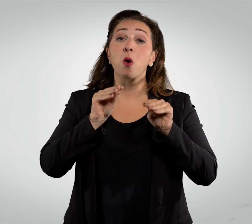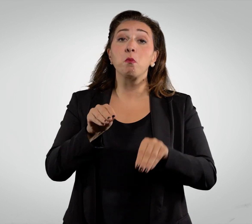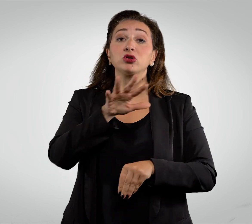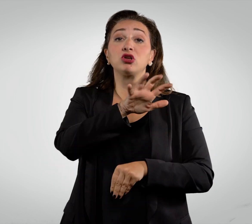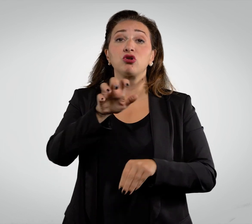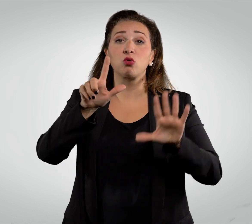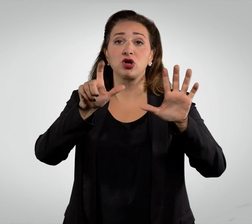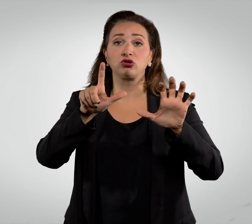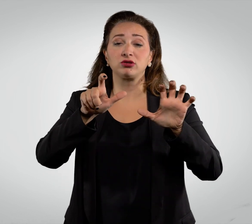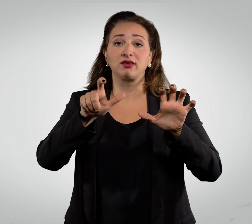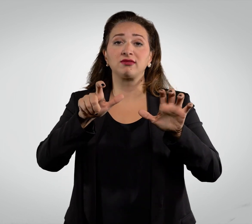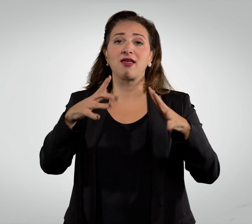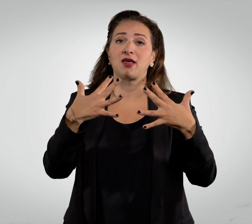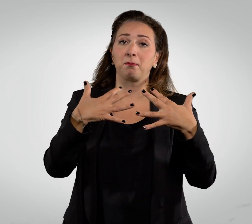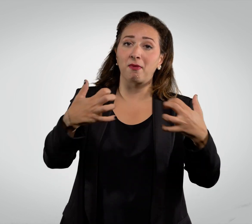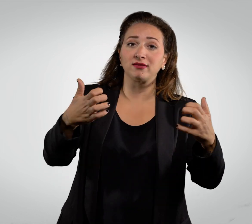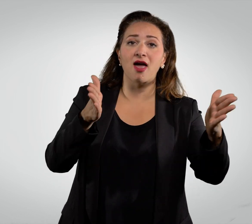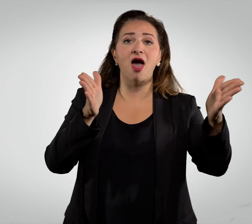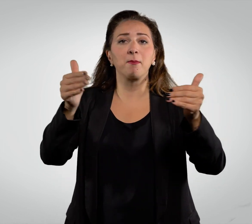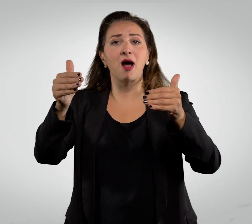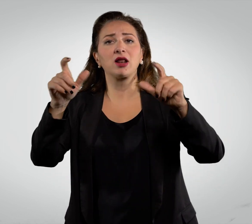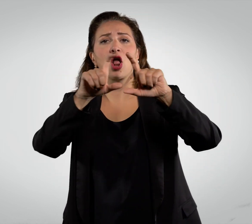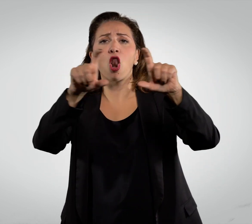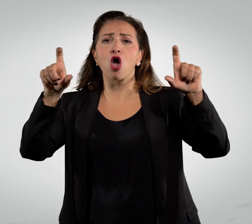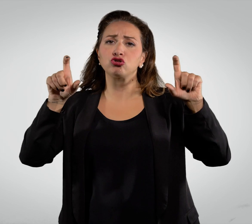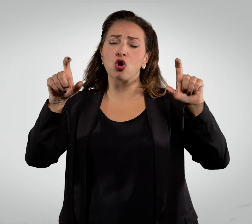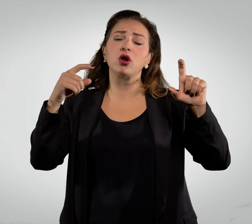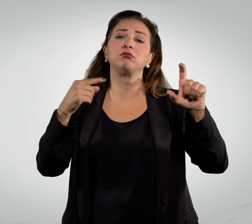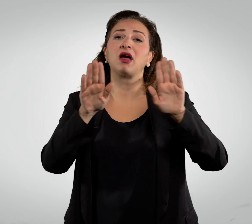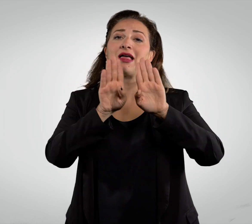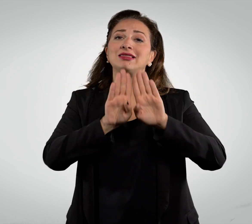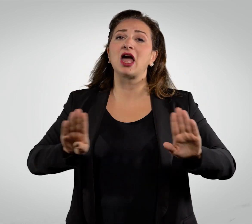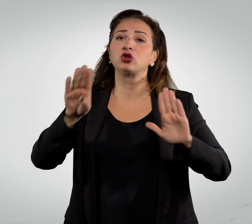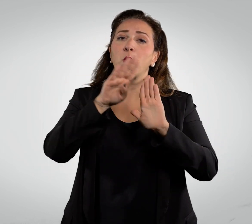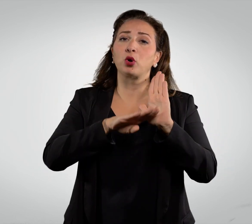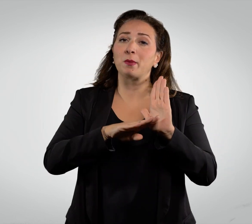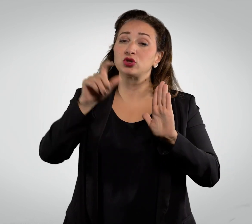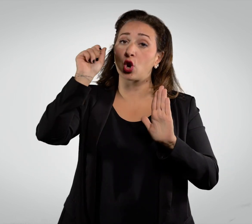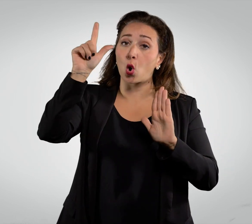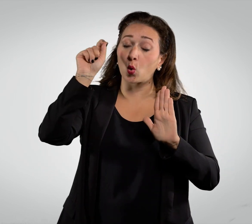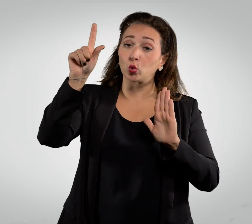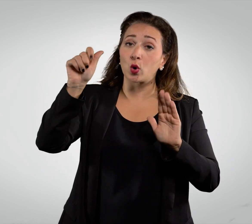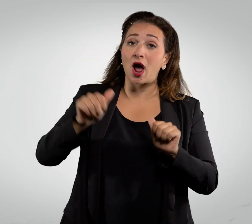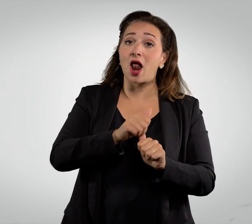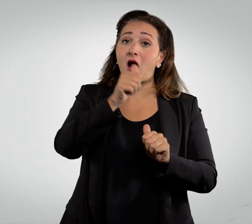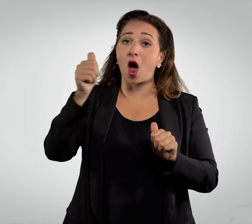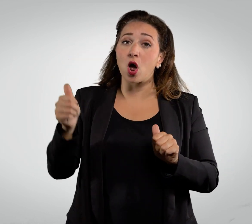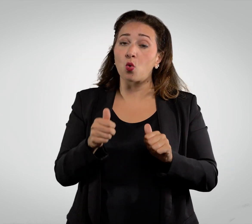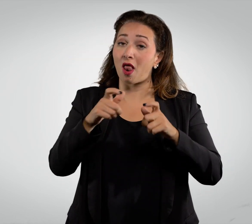platea, palchi e loggione il teatro caratterizza la programmazione culturale annuale della città offrendo da ottobre a